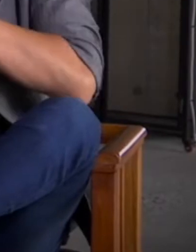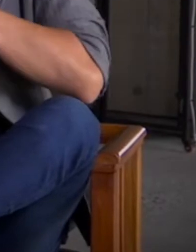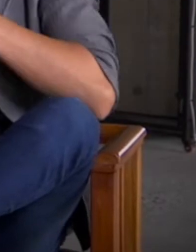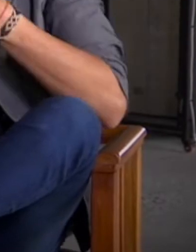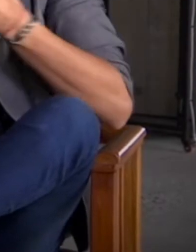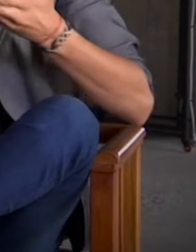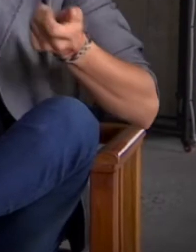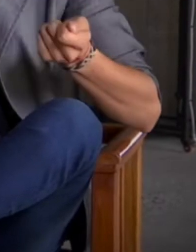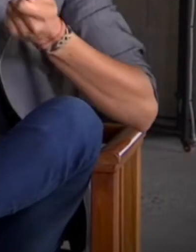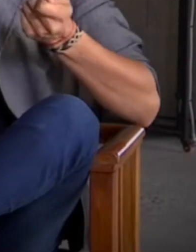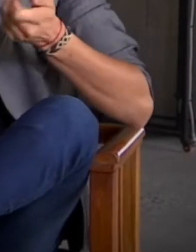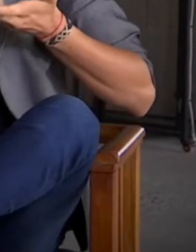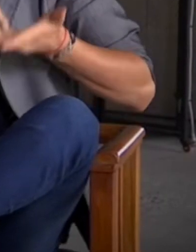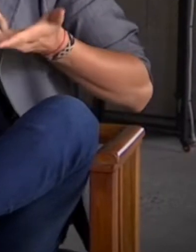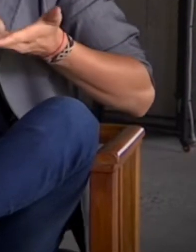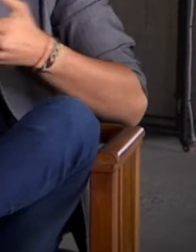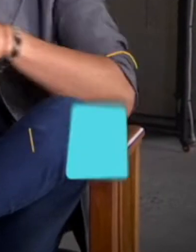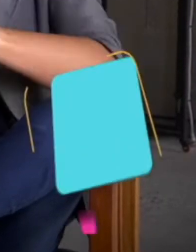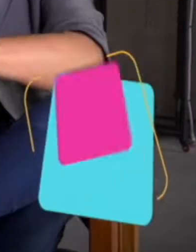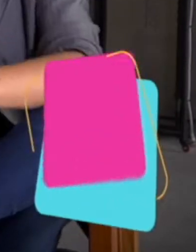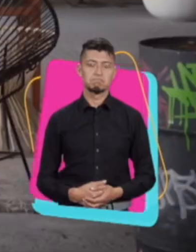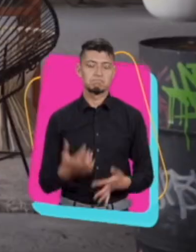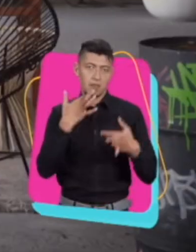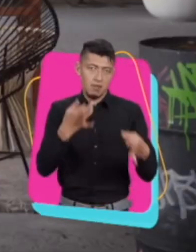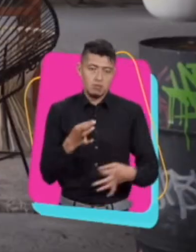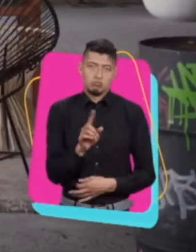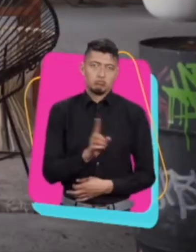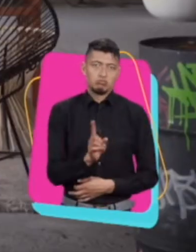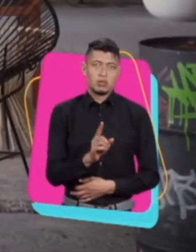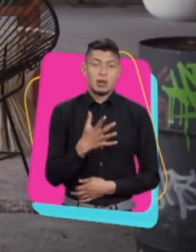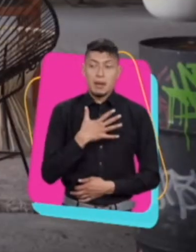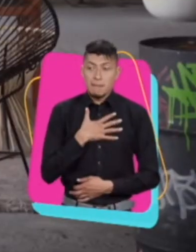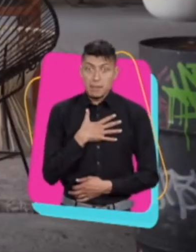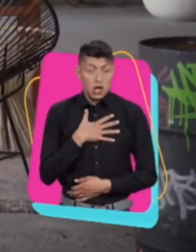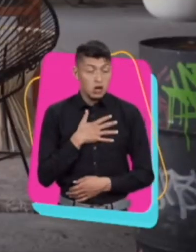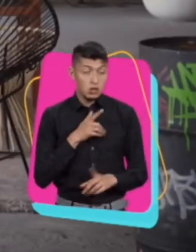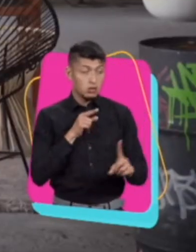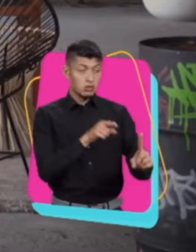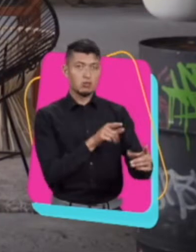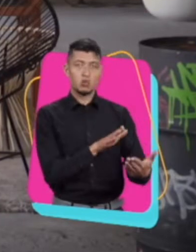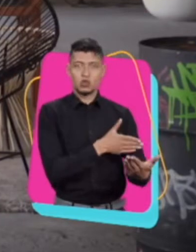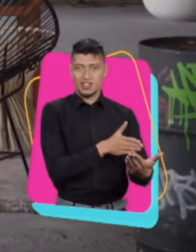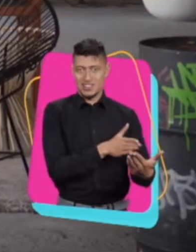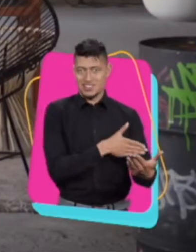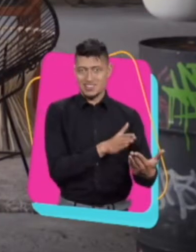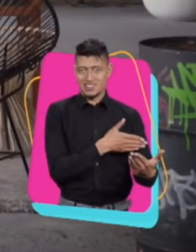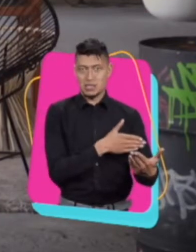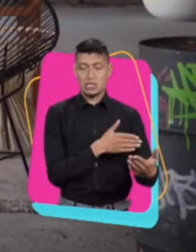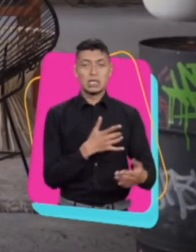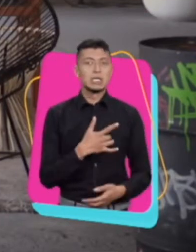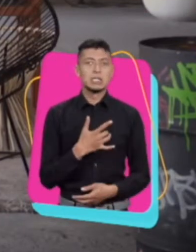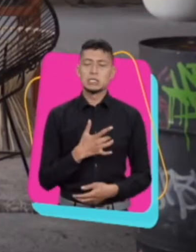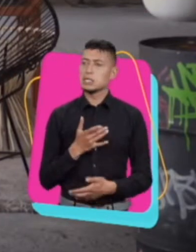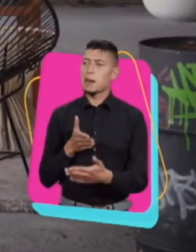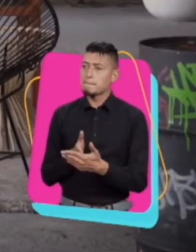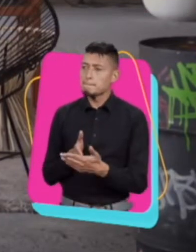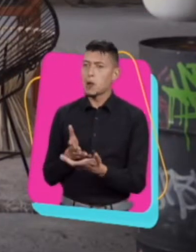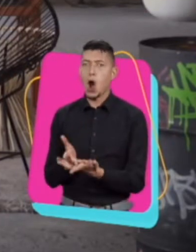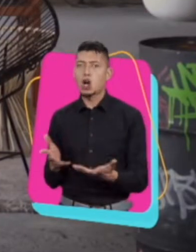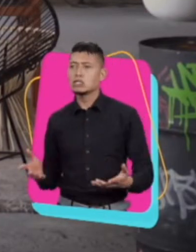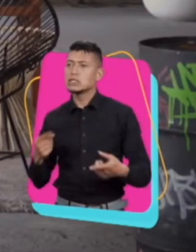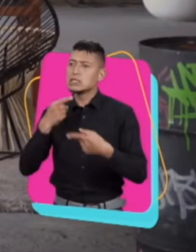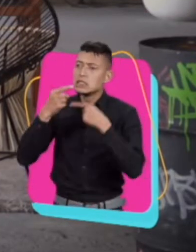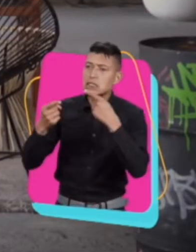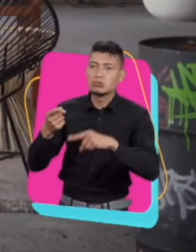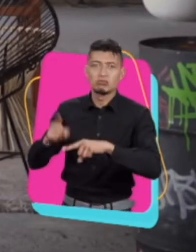personales. ¿Qué manejo le das? Realmente no. O sea, como mi fuente es música, no me siento limitado para